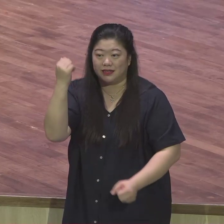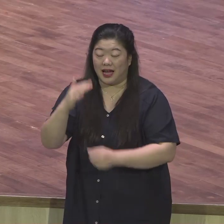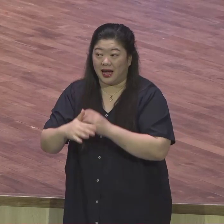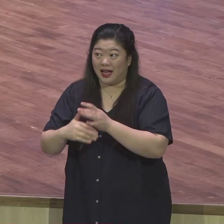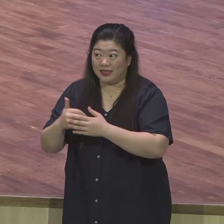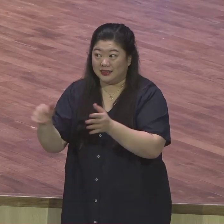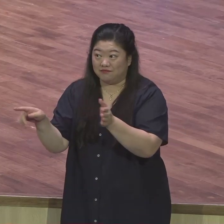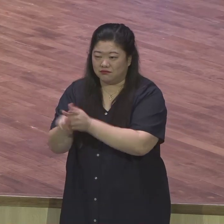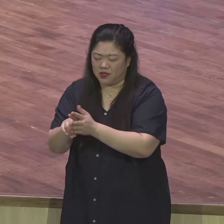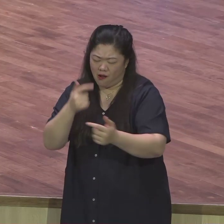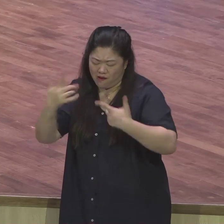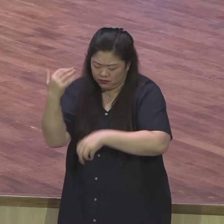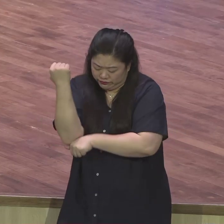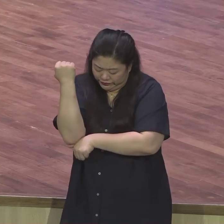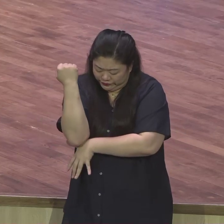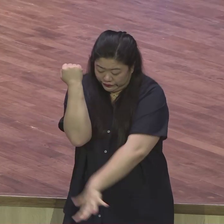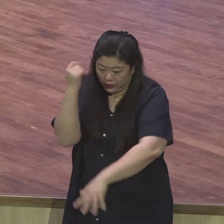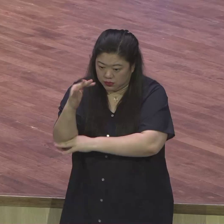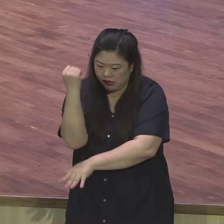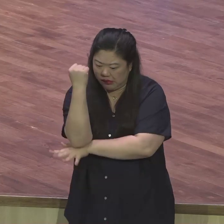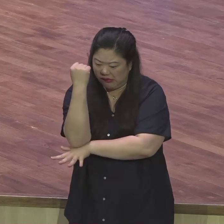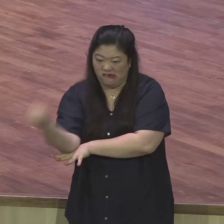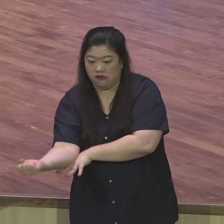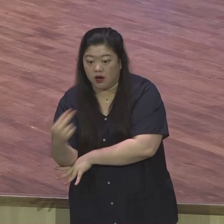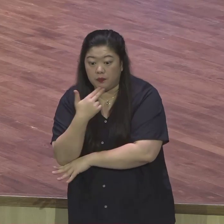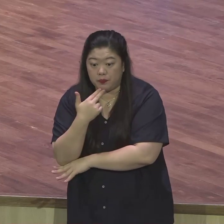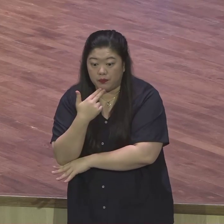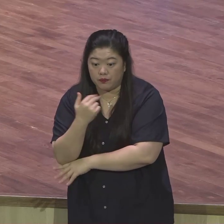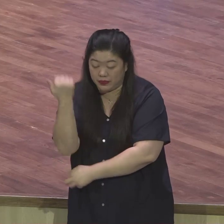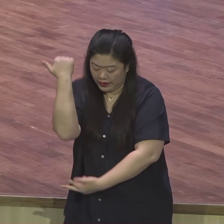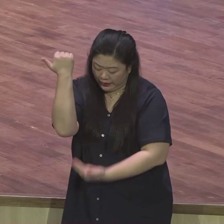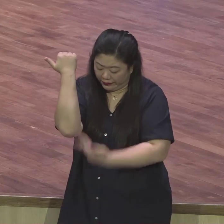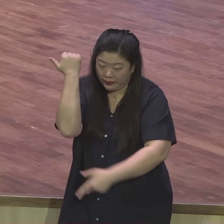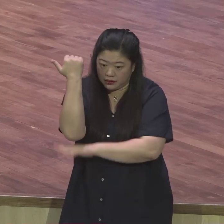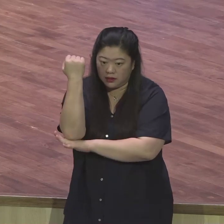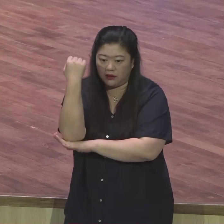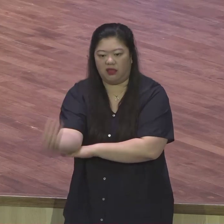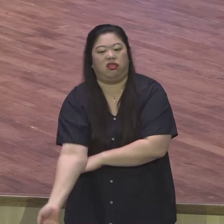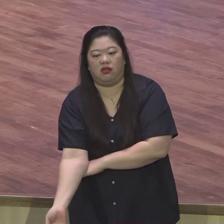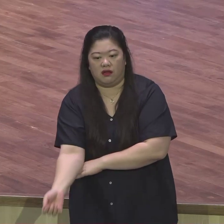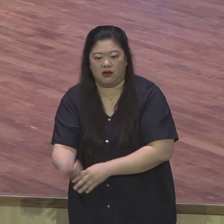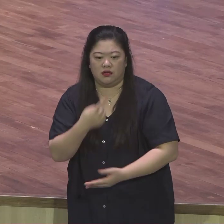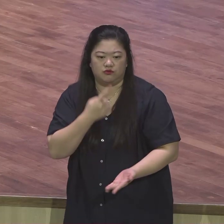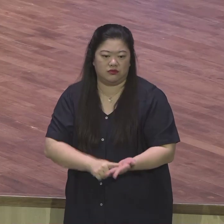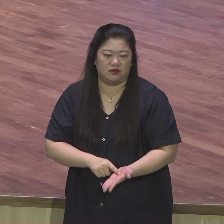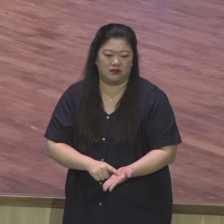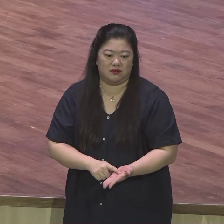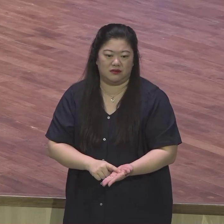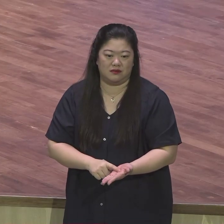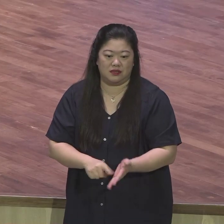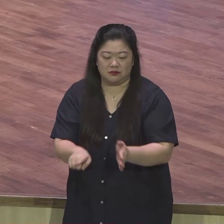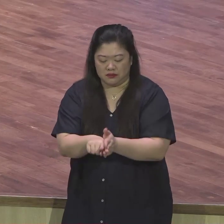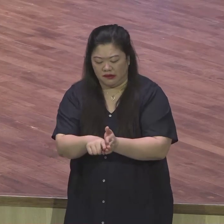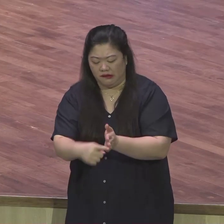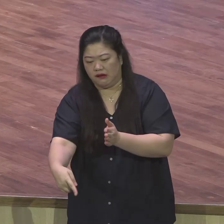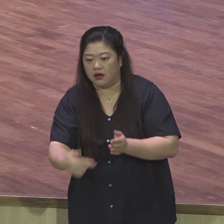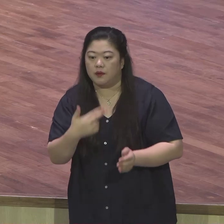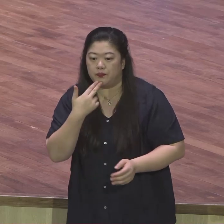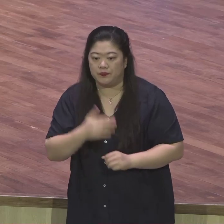하나님의 절대주권 믿는 사람의 특징 흔들림이 없다는 거예요. 흔들림이 없어요. 절대 흔들리지